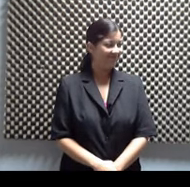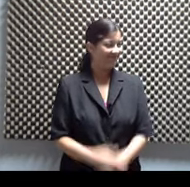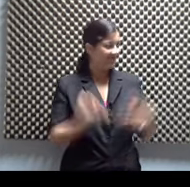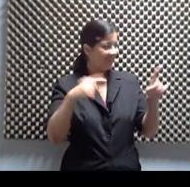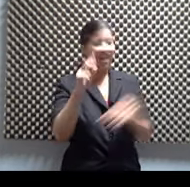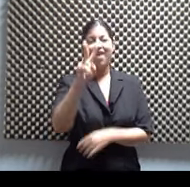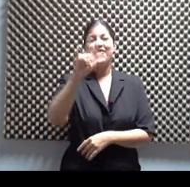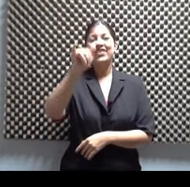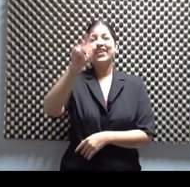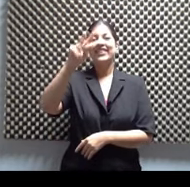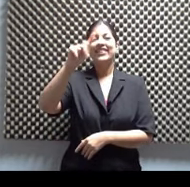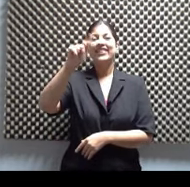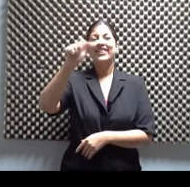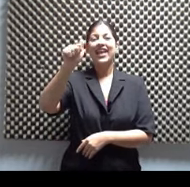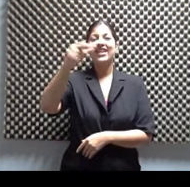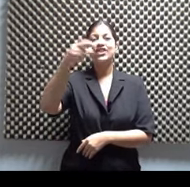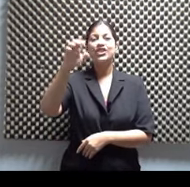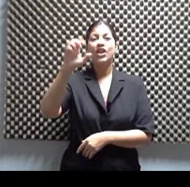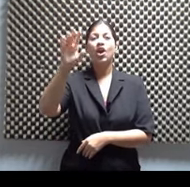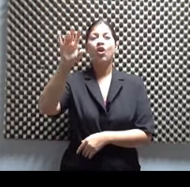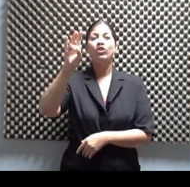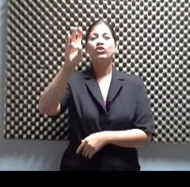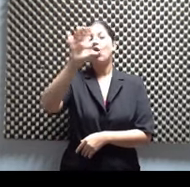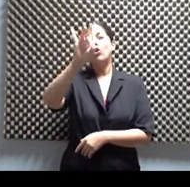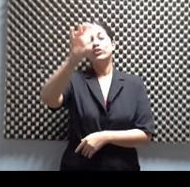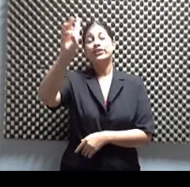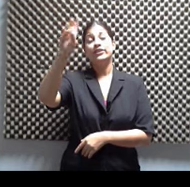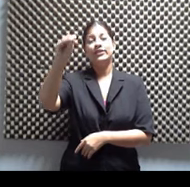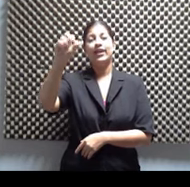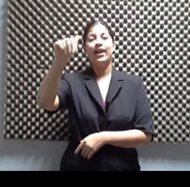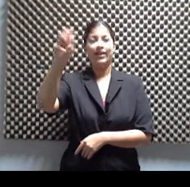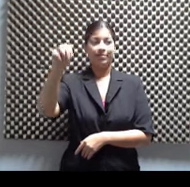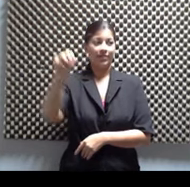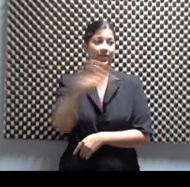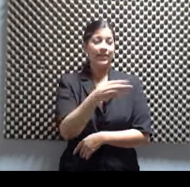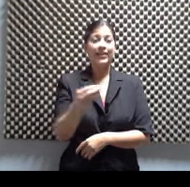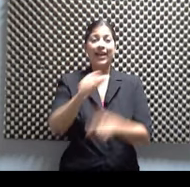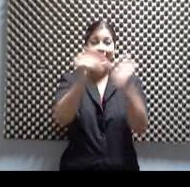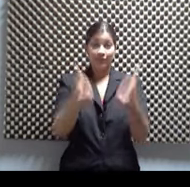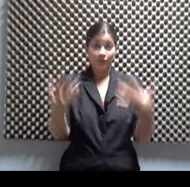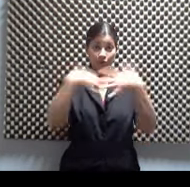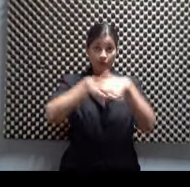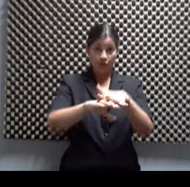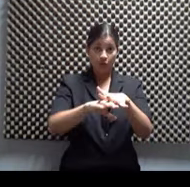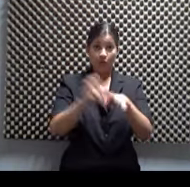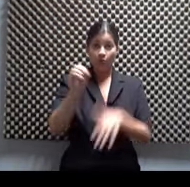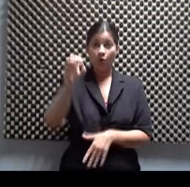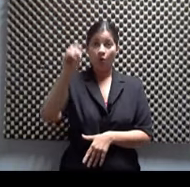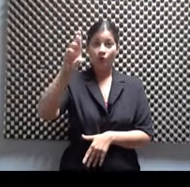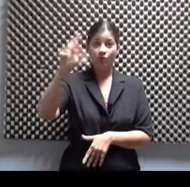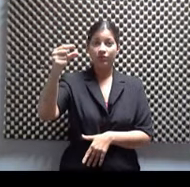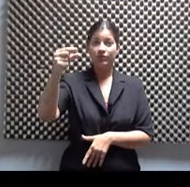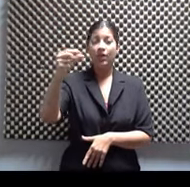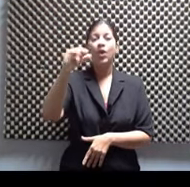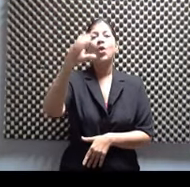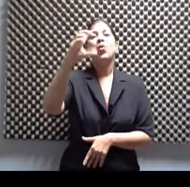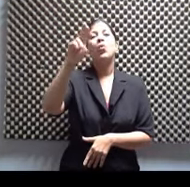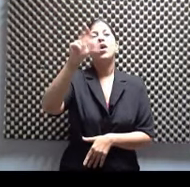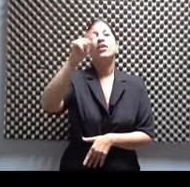870 AMI, ¿por dónde más, Alex? Por artefusion.org. Y también por cuarzoblanco.org. Qué lindo.